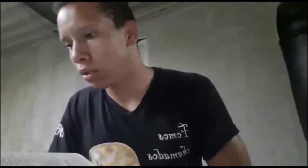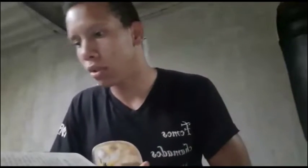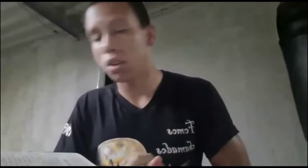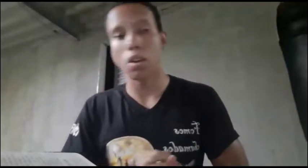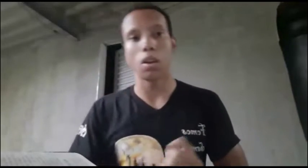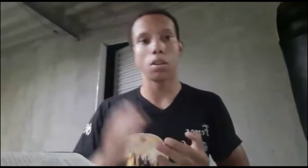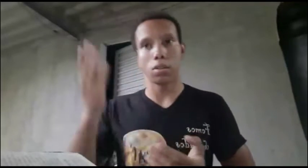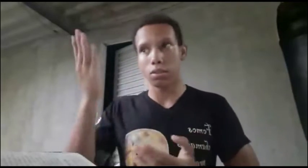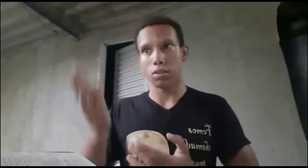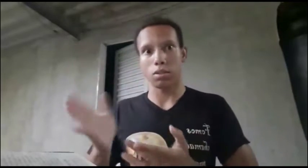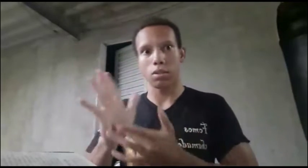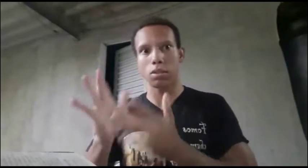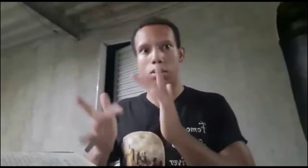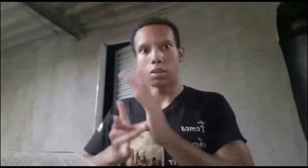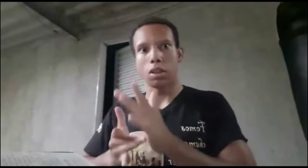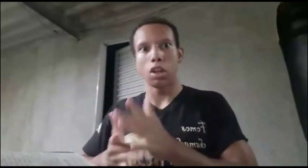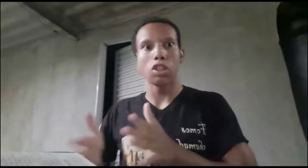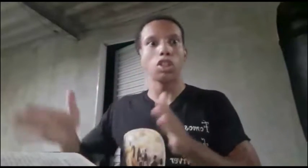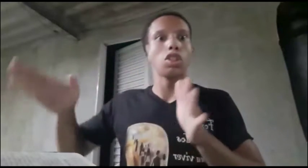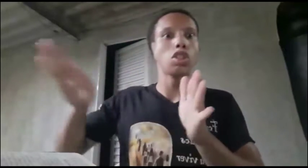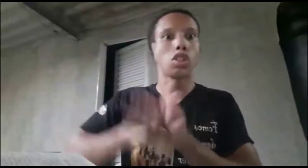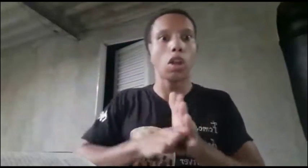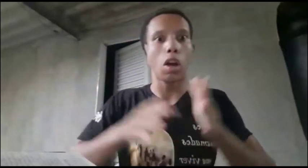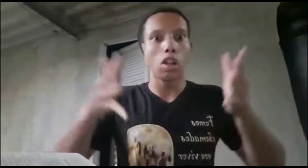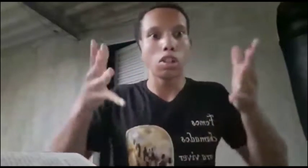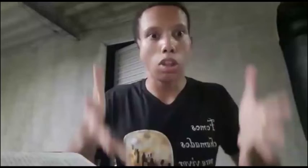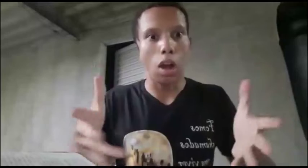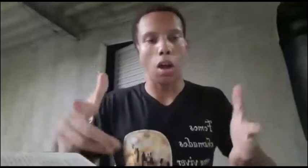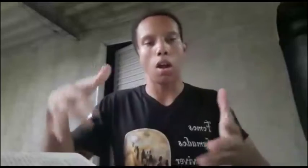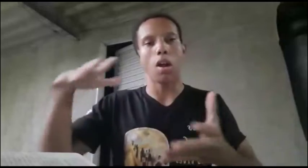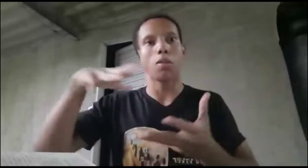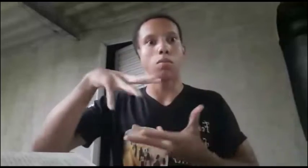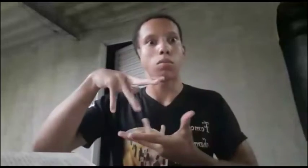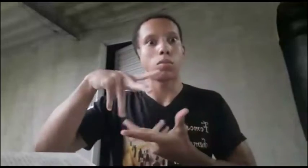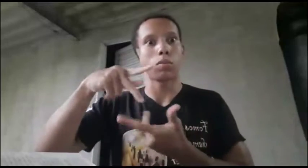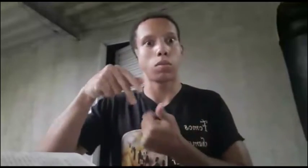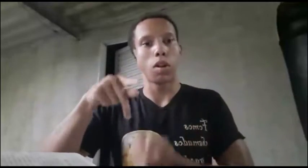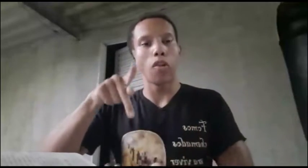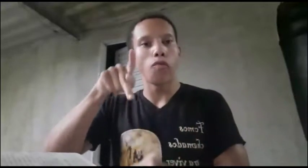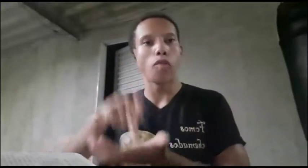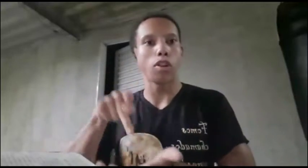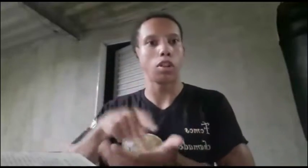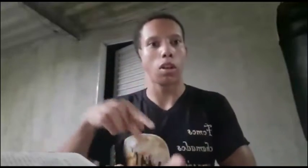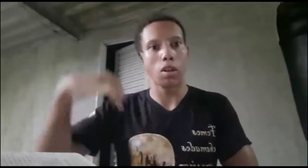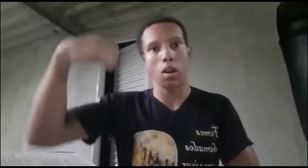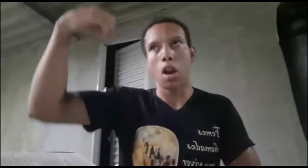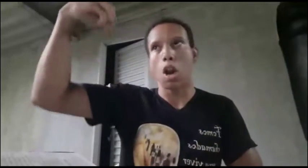A saber, Jesus, a verdadeira luz que ilumina o mundo,